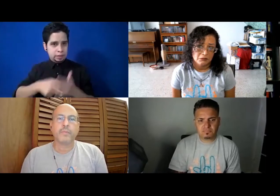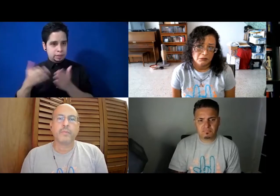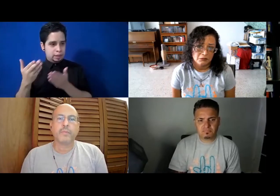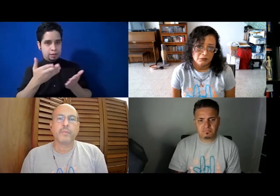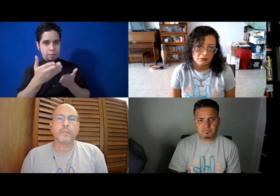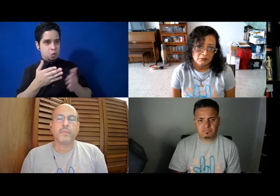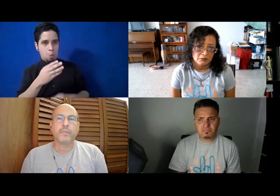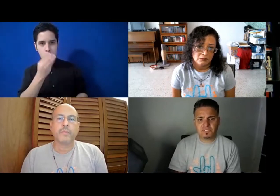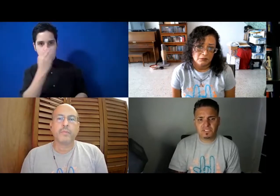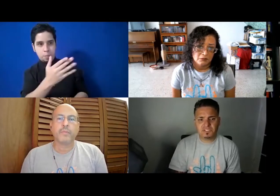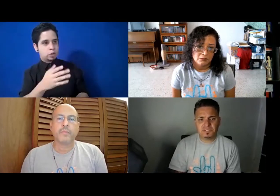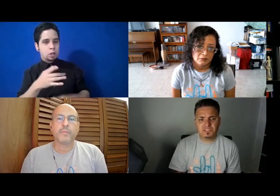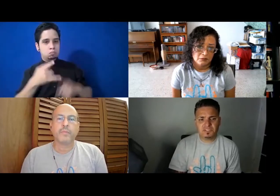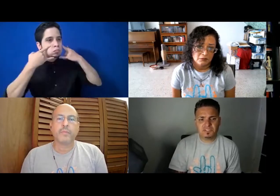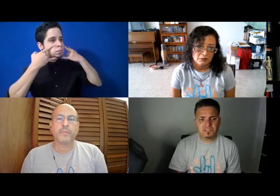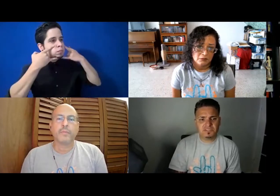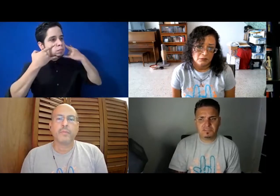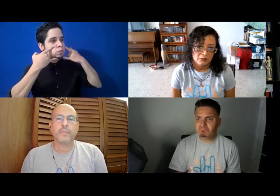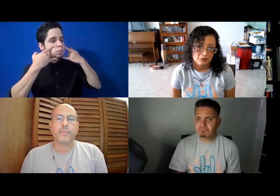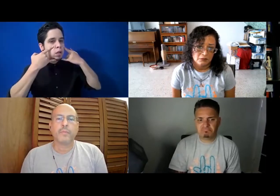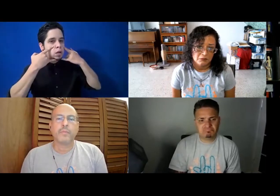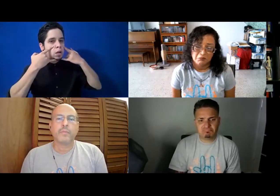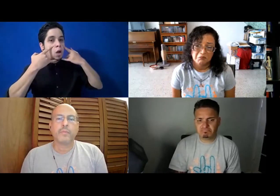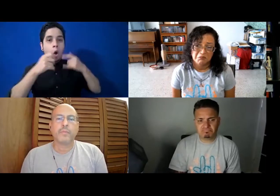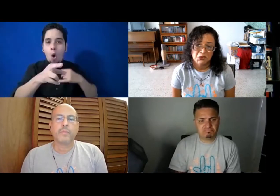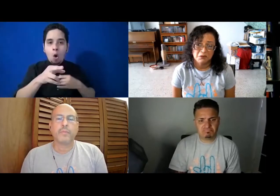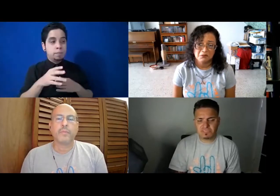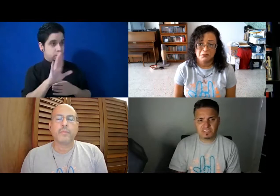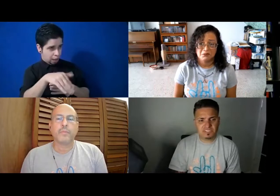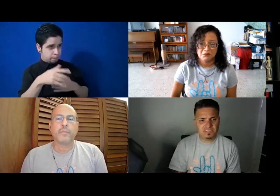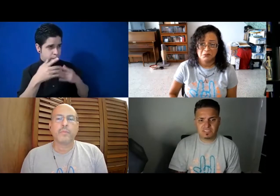importa y no se quita la mascarilla o no te da una opción para comunicarse efectivamente.